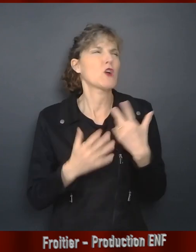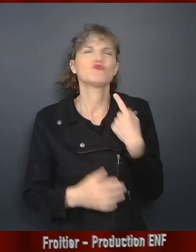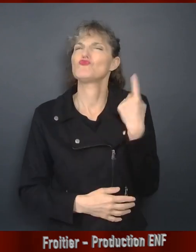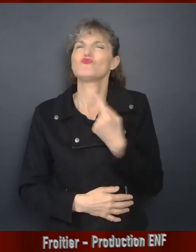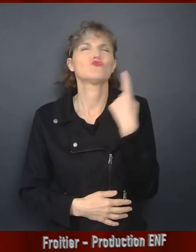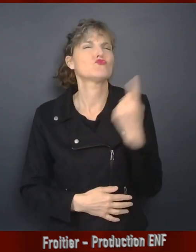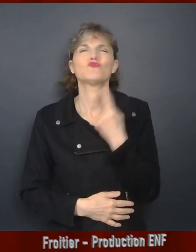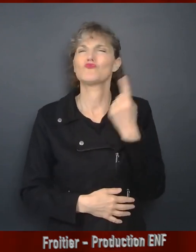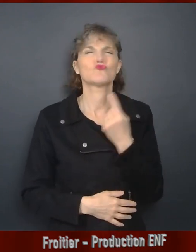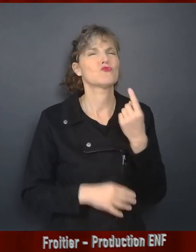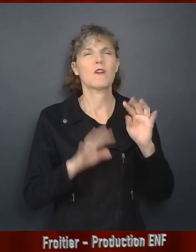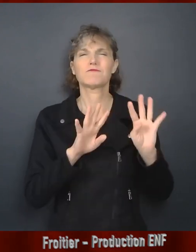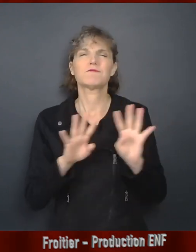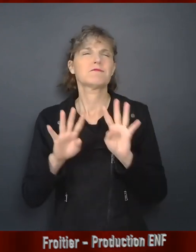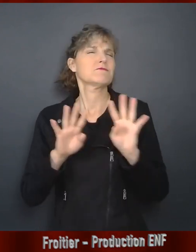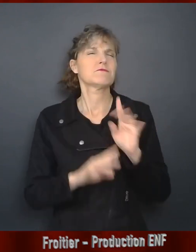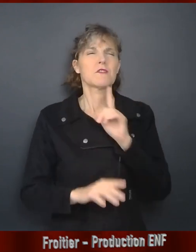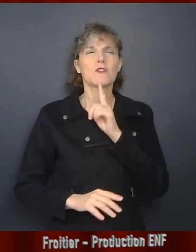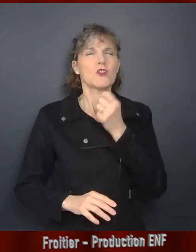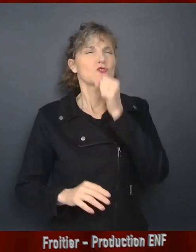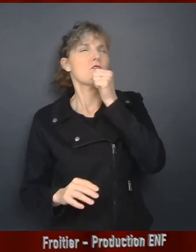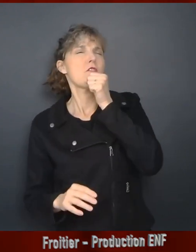Je me donne toujours à 100% dans mes concerts.